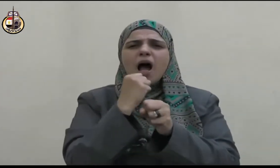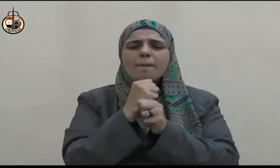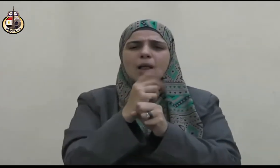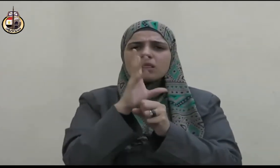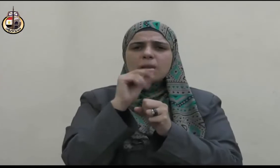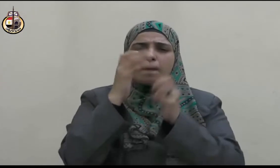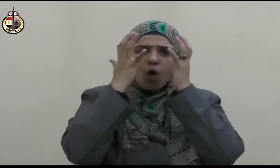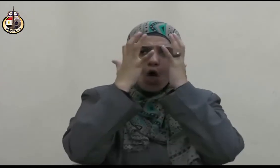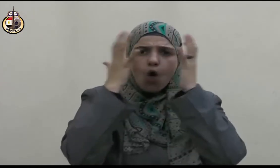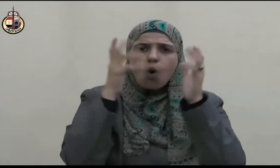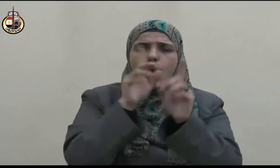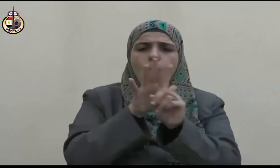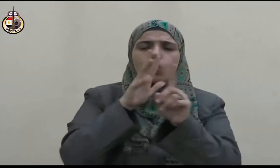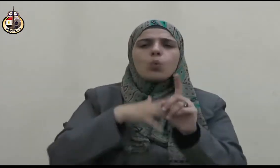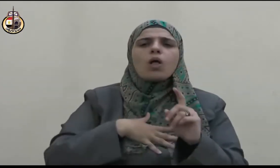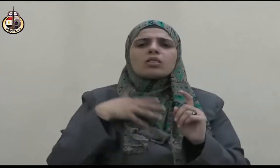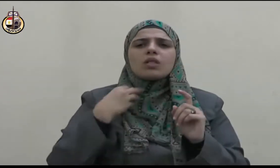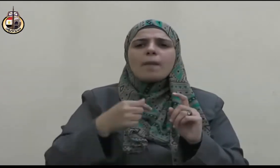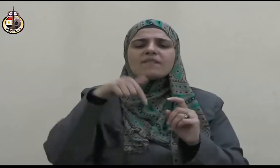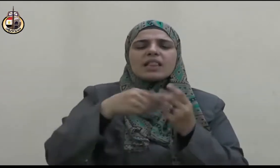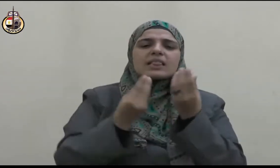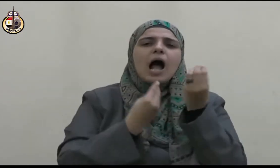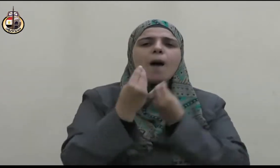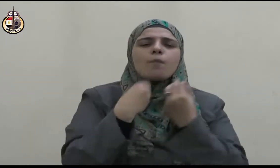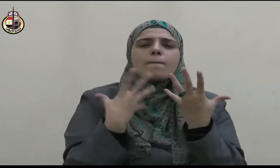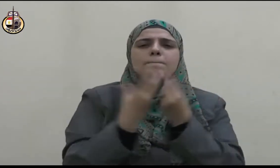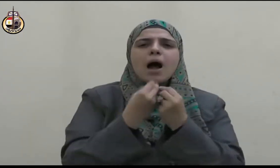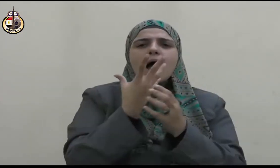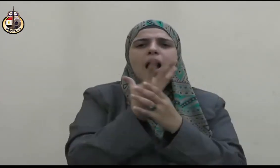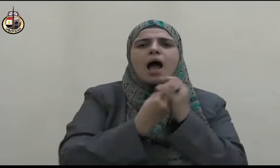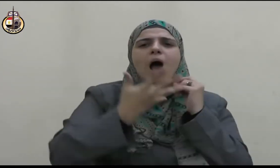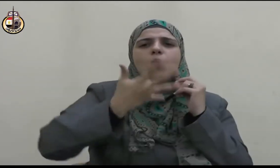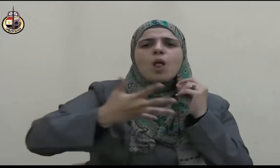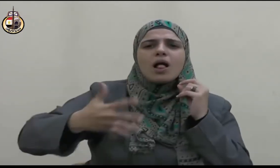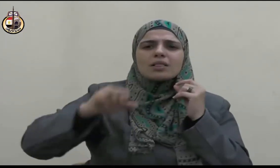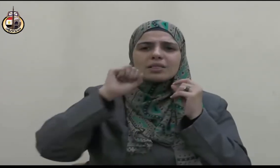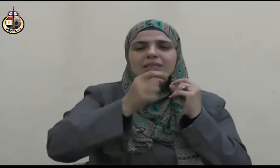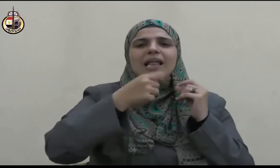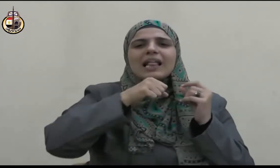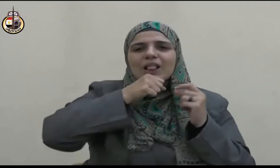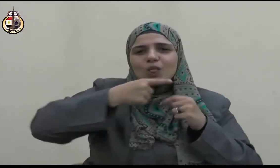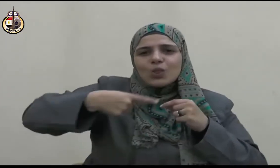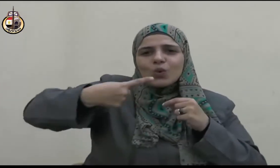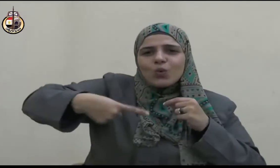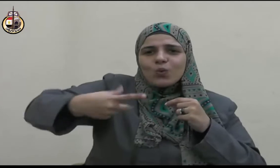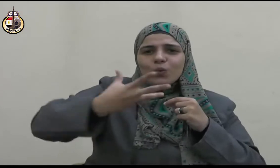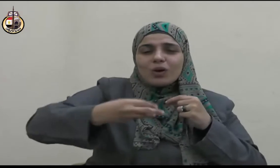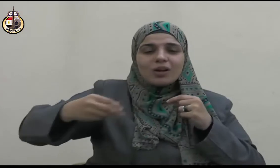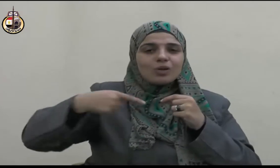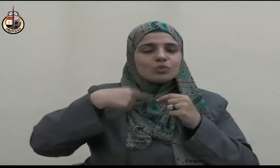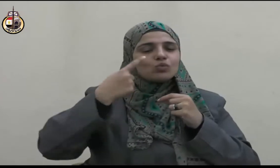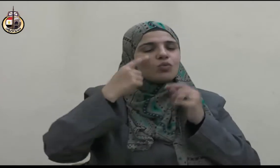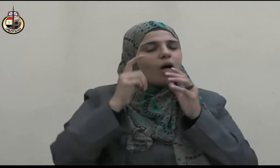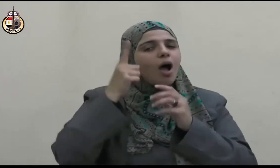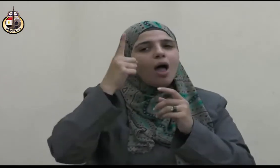عليه وسلم الحسن بن علي وعنده الأقرع بن حابس التميمي جالسا